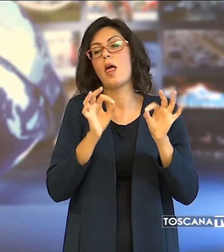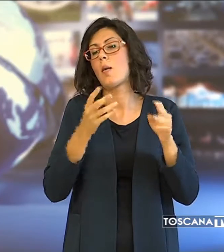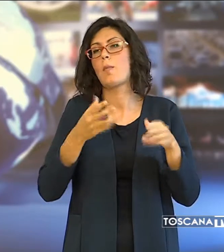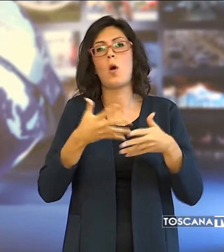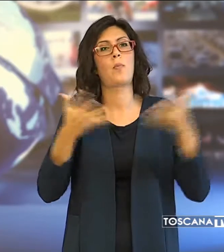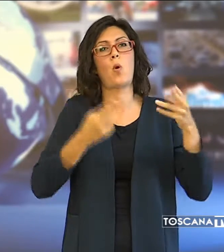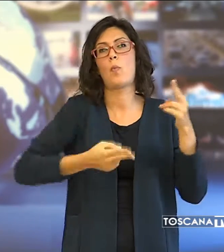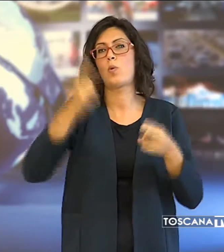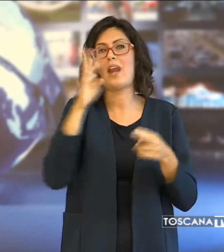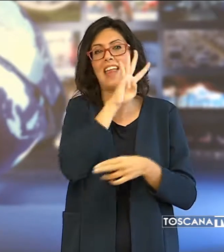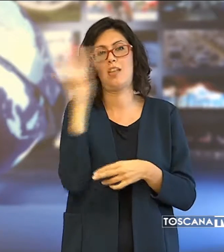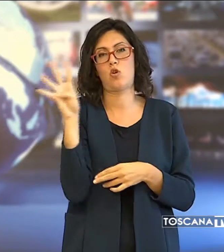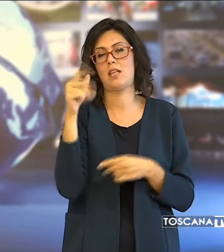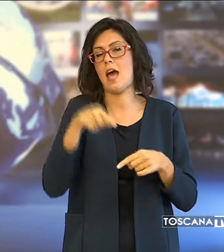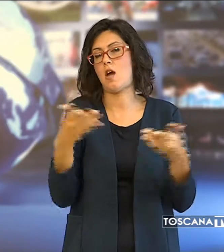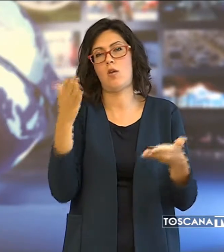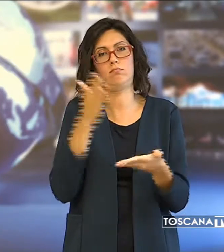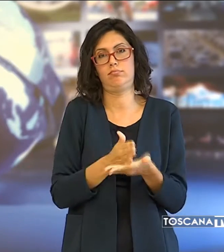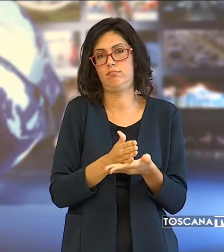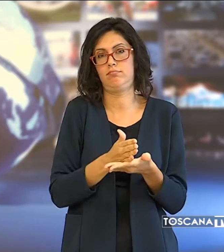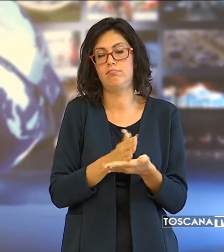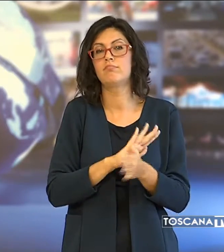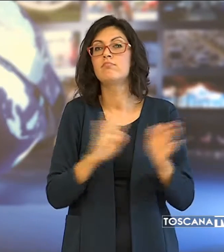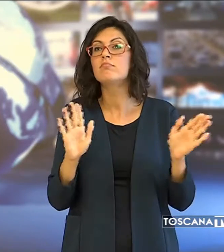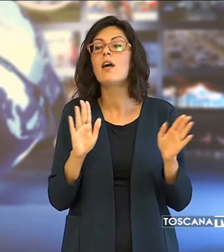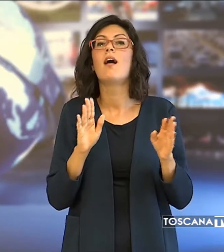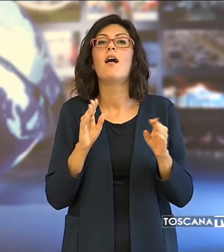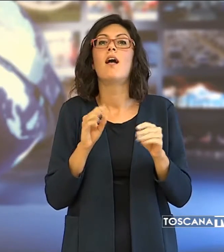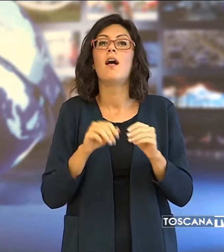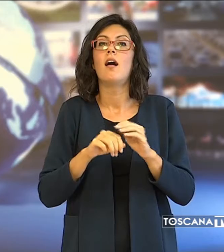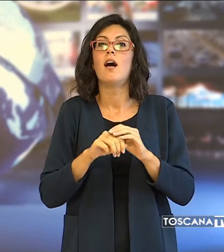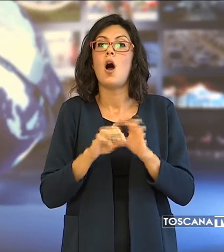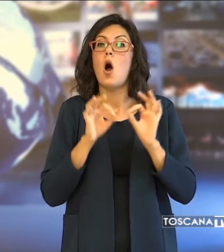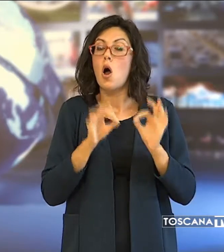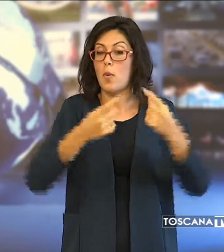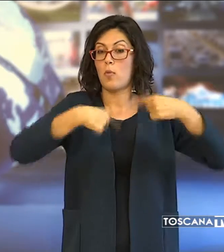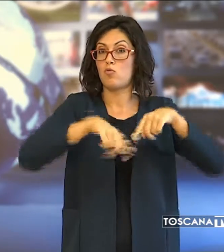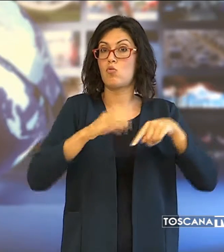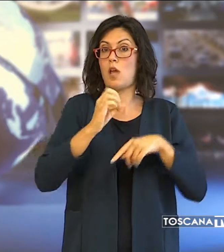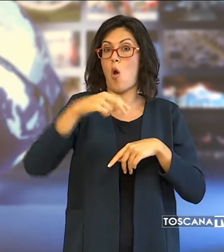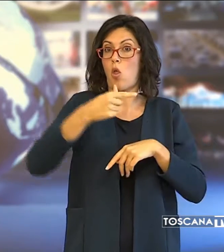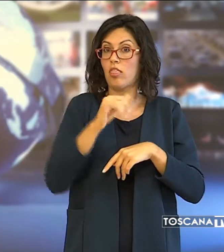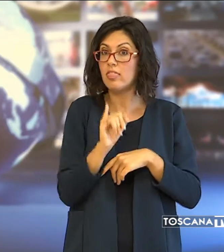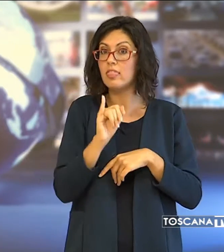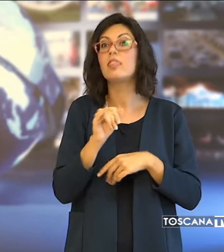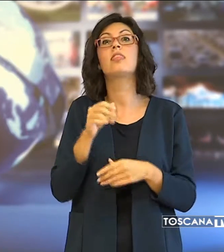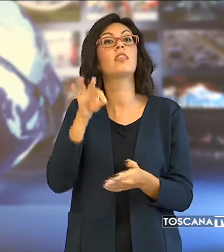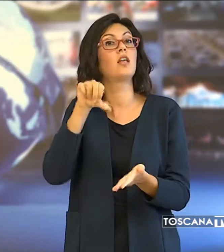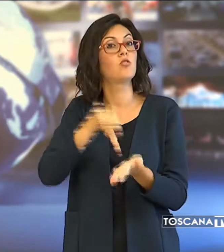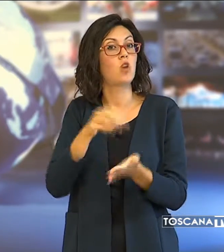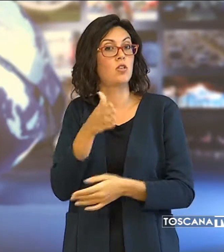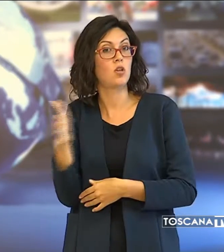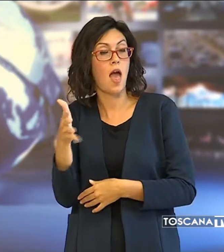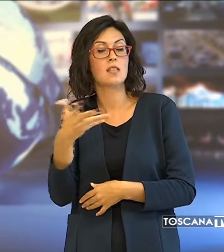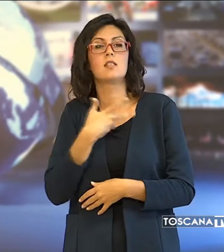grande della Toscana. Al momento dell'insediamento della giunta Conti di centrodestra c